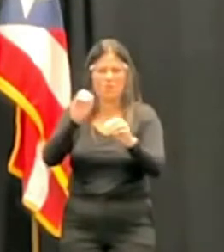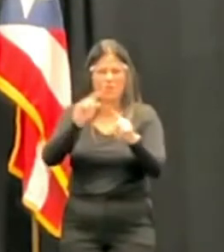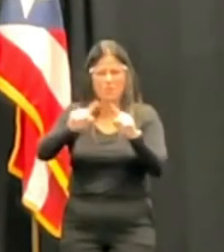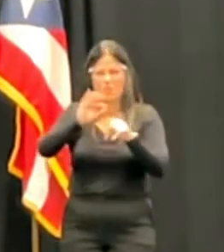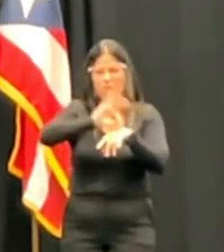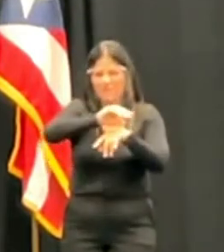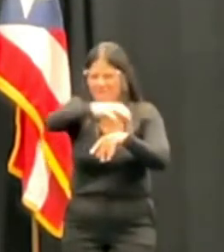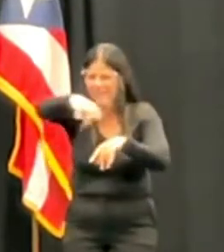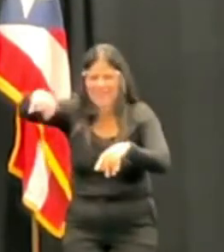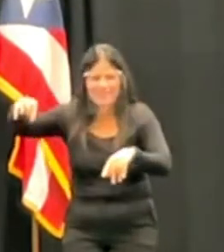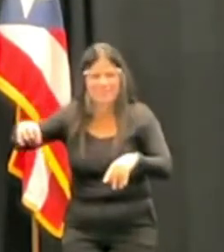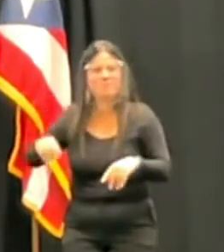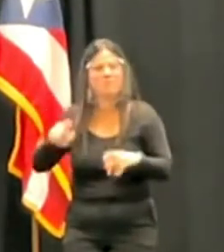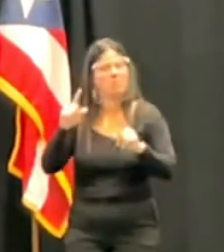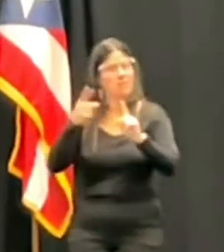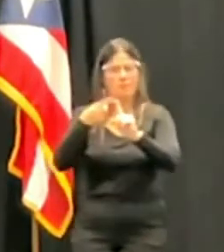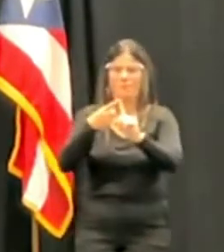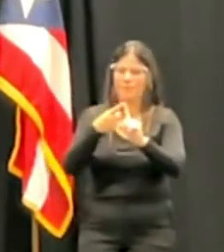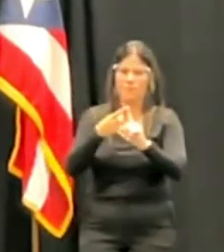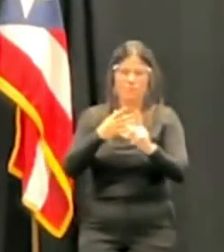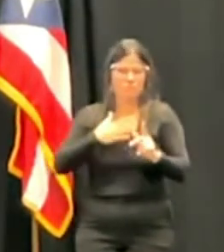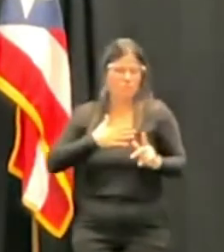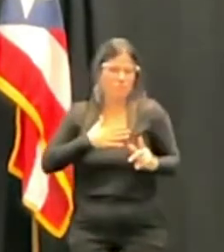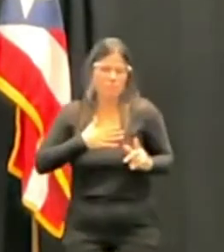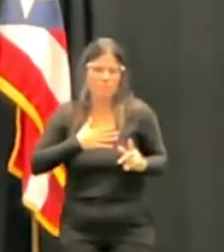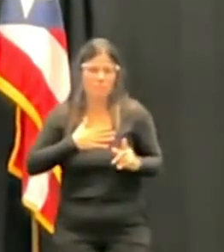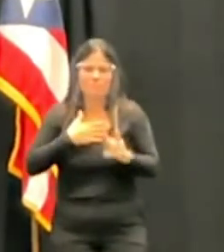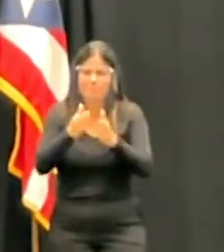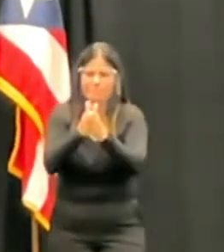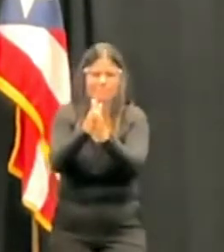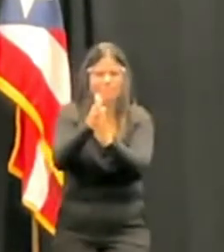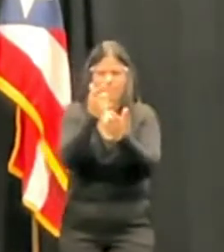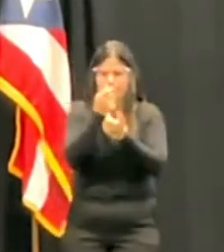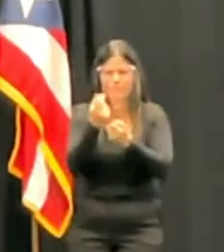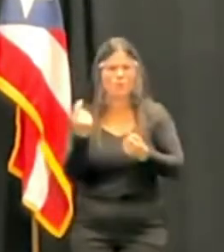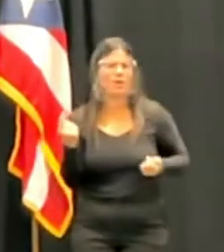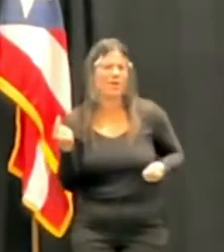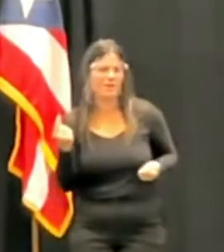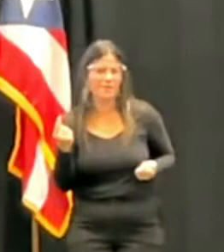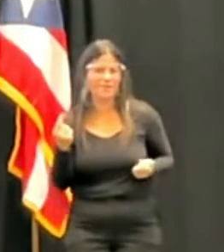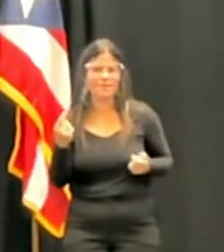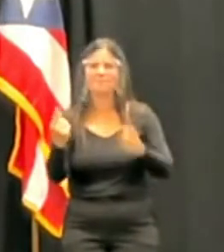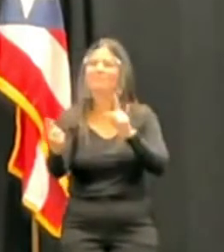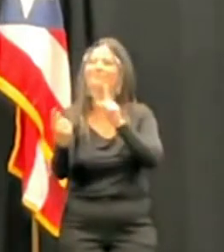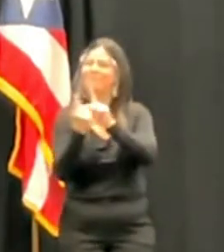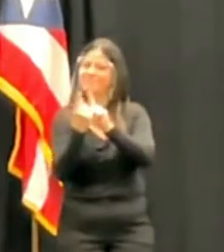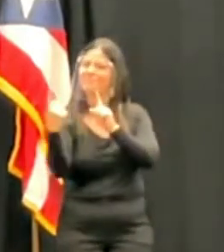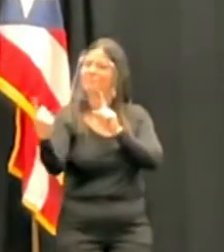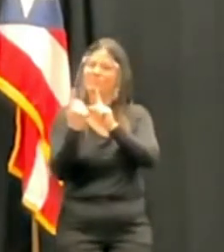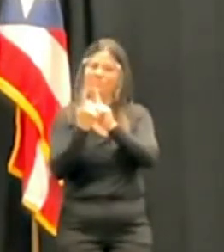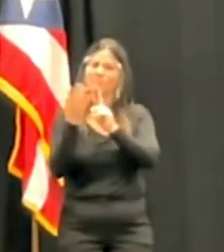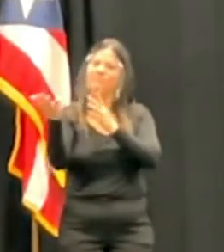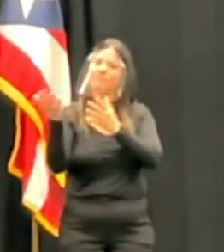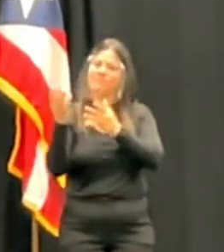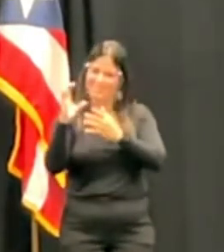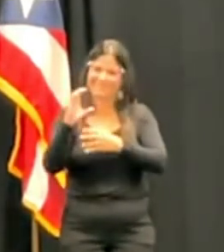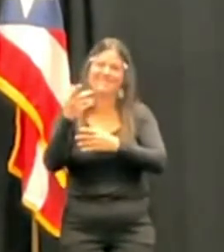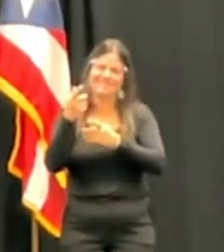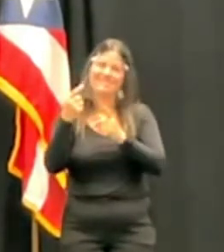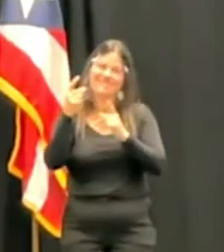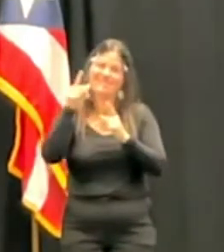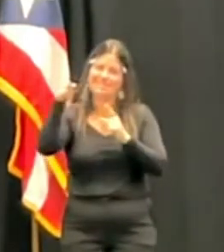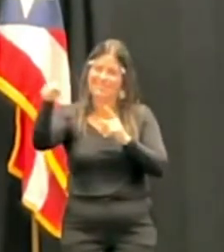iniciativas será hablar con la CPA GESMIM, porque esto es algo nuevo que viene, y con el staff